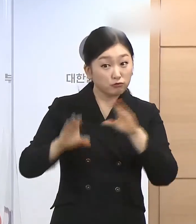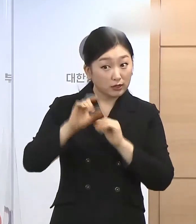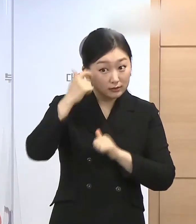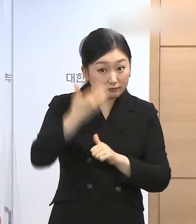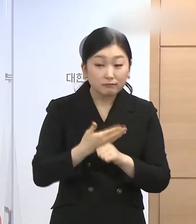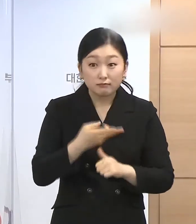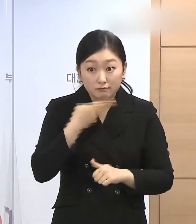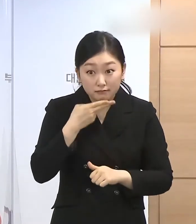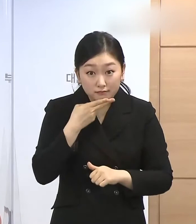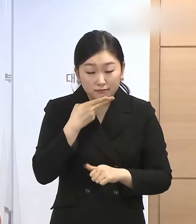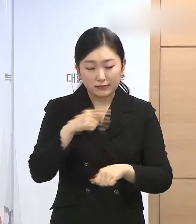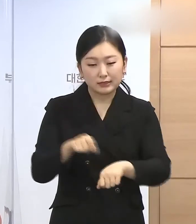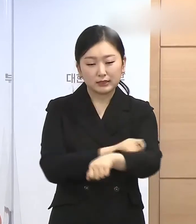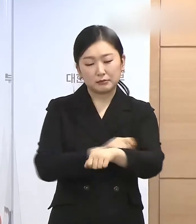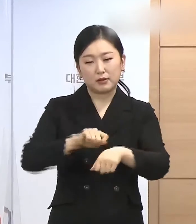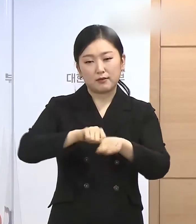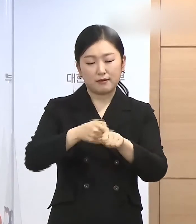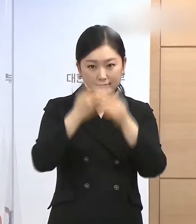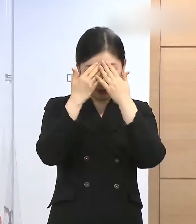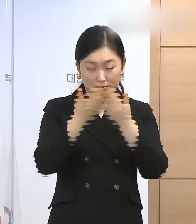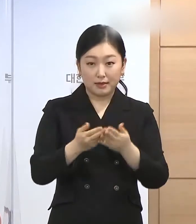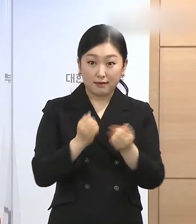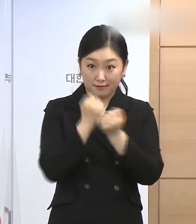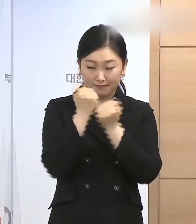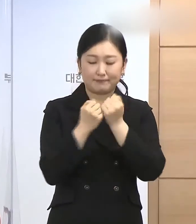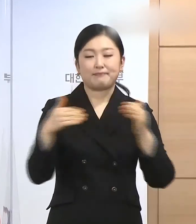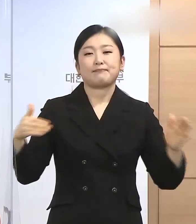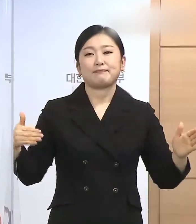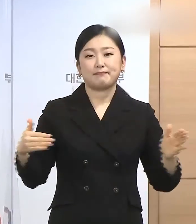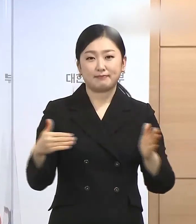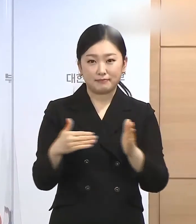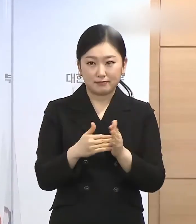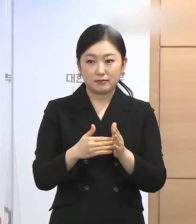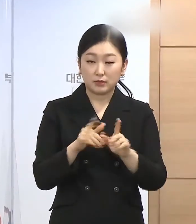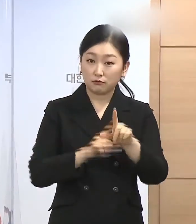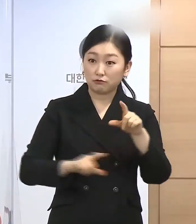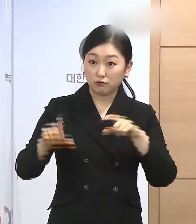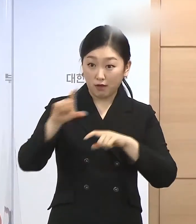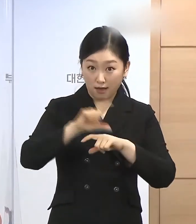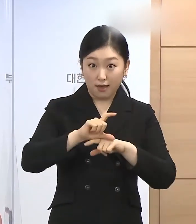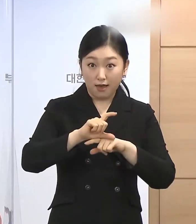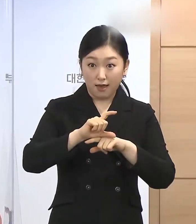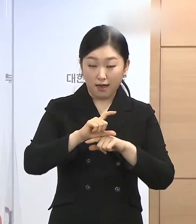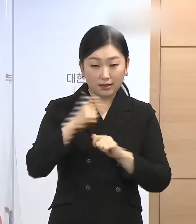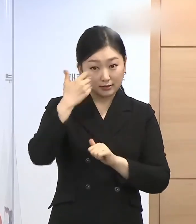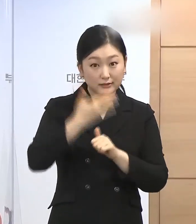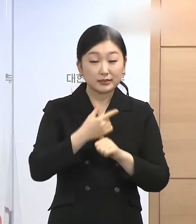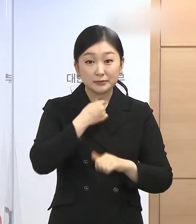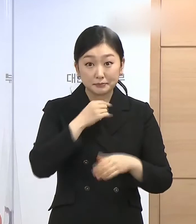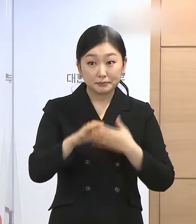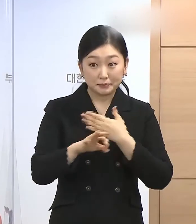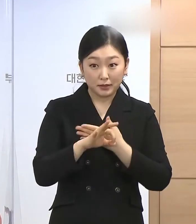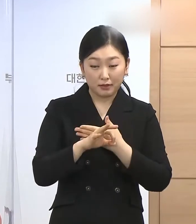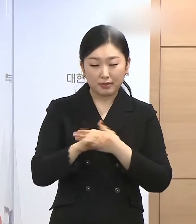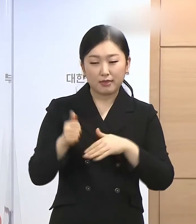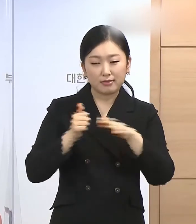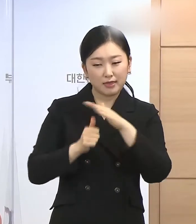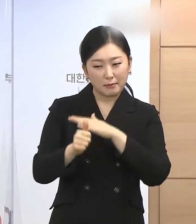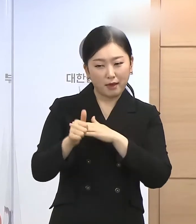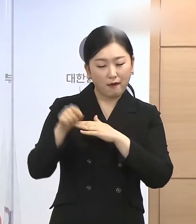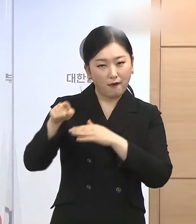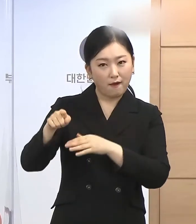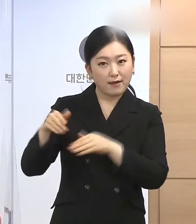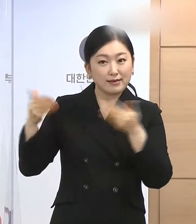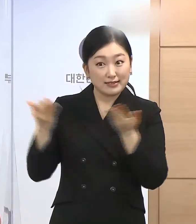없으시면 특별 설명 브리핑을 마치겠습니다. 추가적인 질의는 법무부 대변인실로 연락주시면 통신